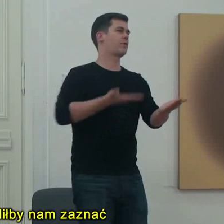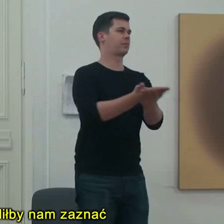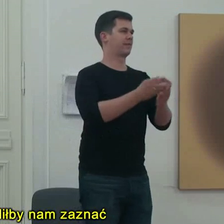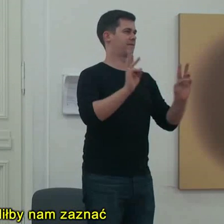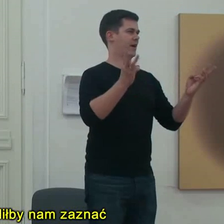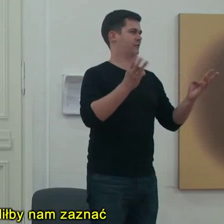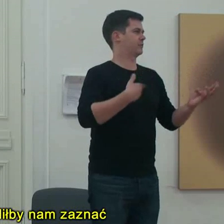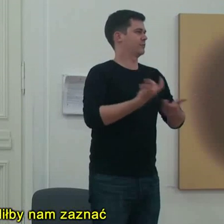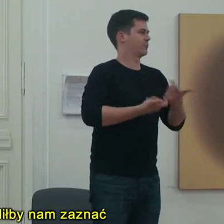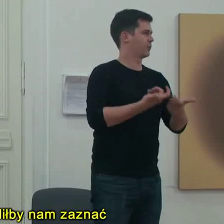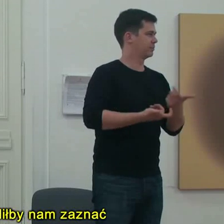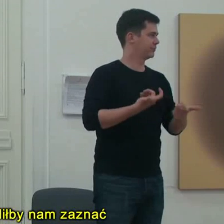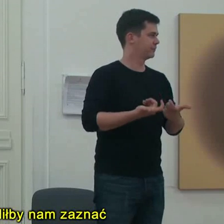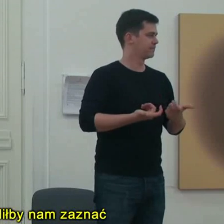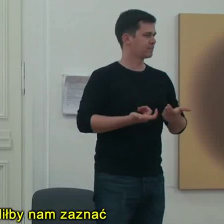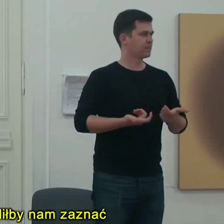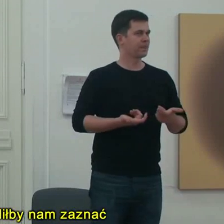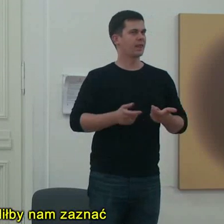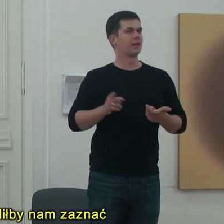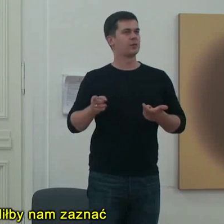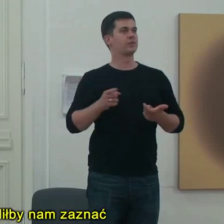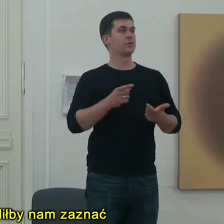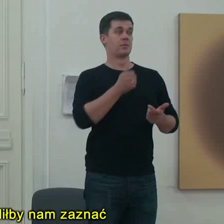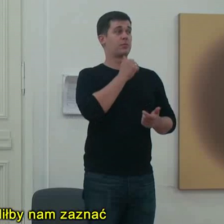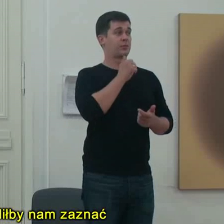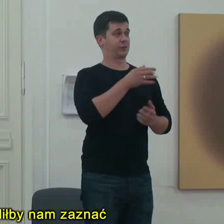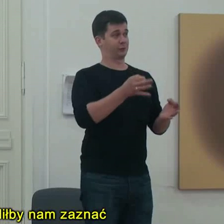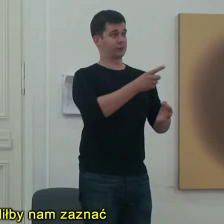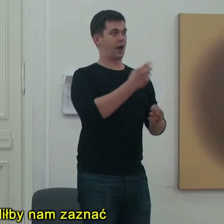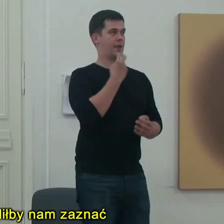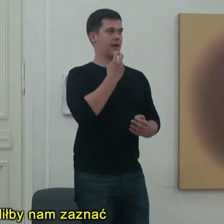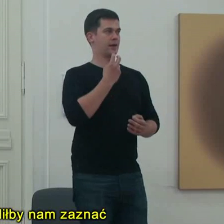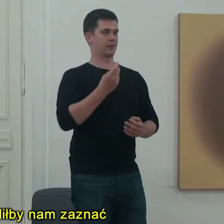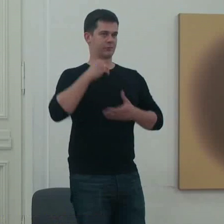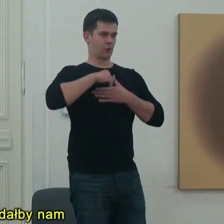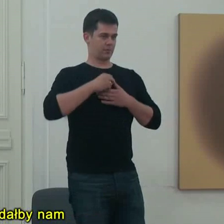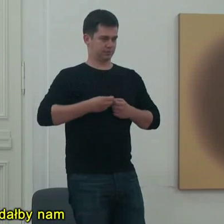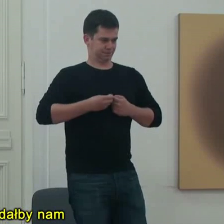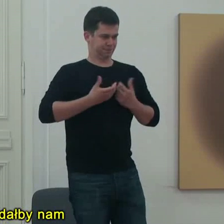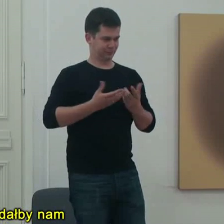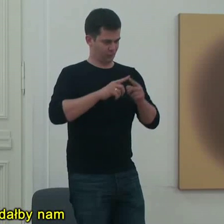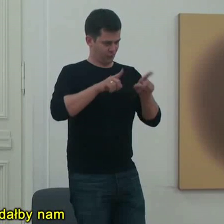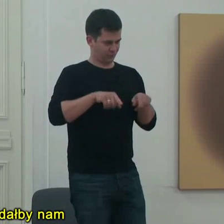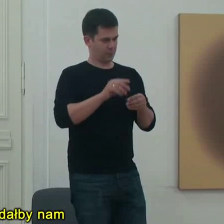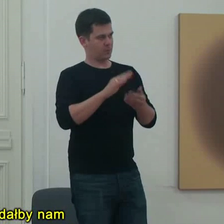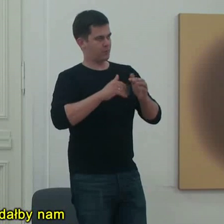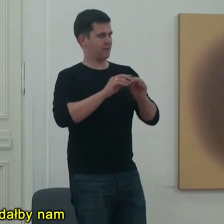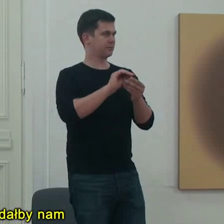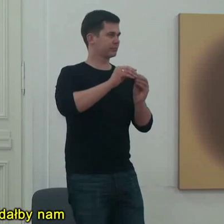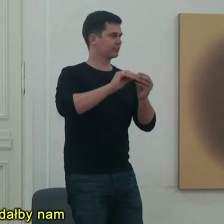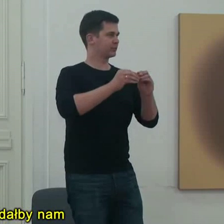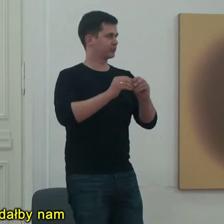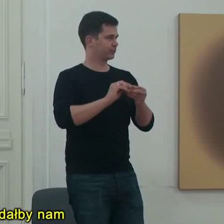pozwoliłby nam zaznać tej energii, jaka bije z tego obrazu, jaki materiał dałby nam taką